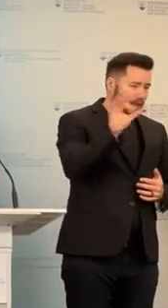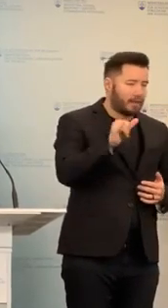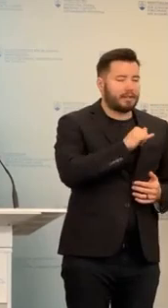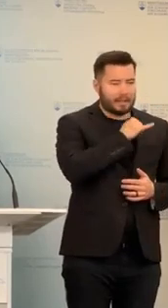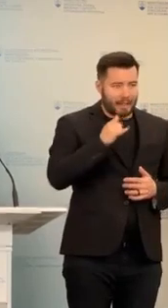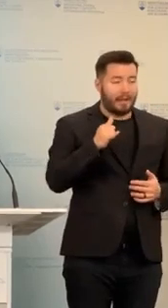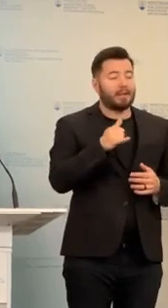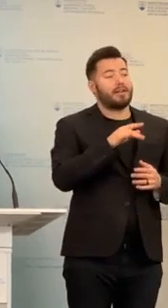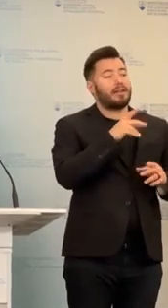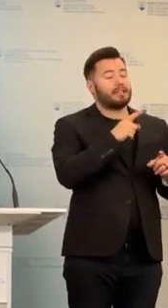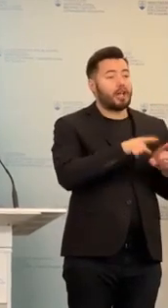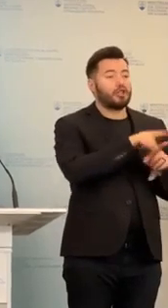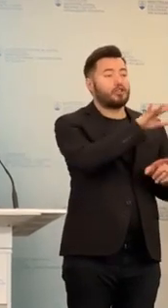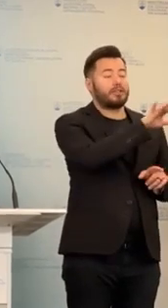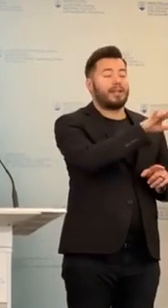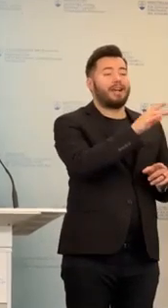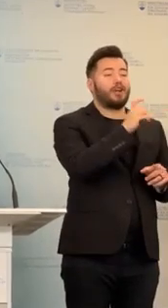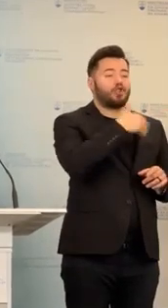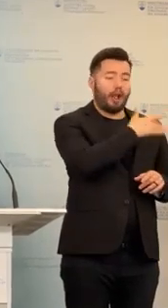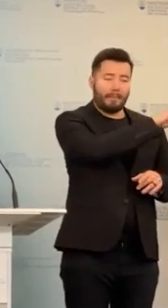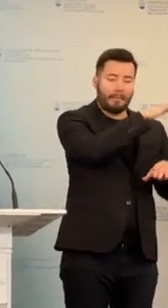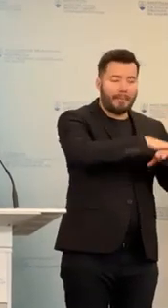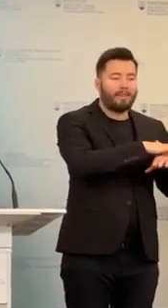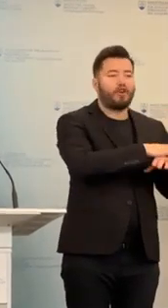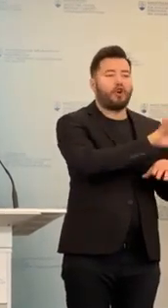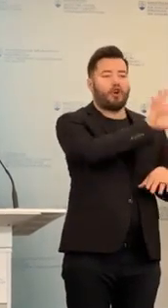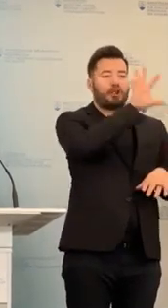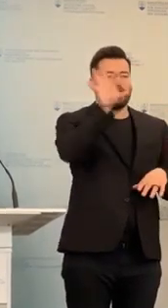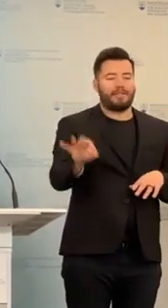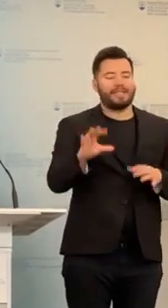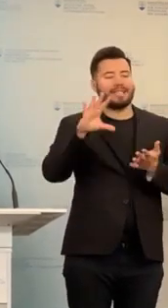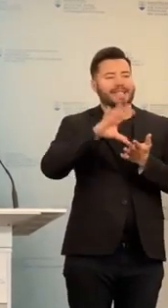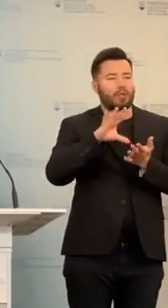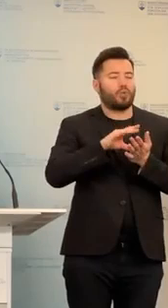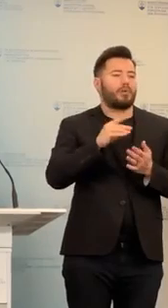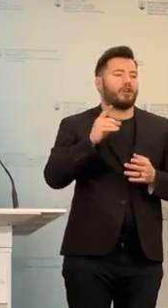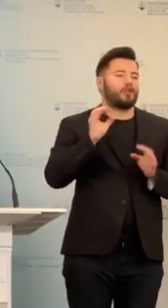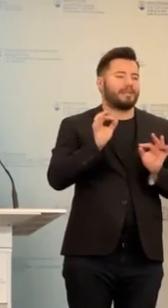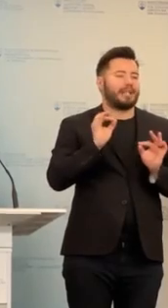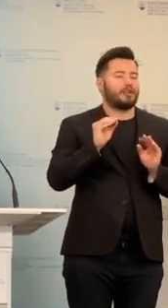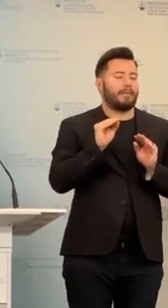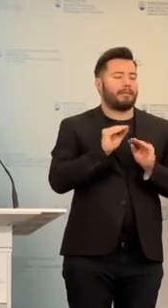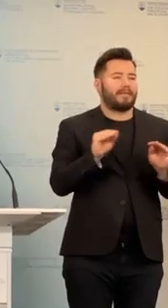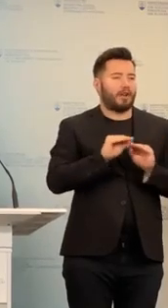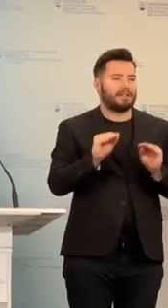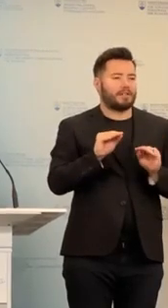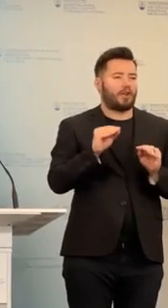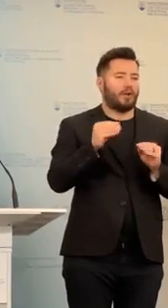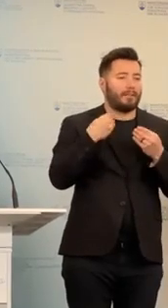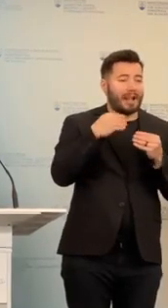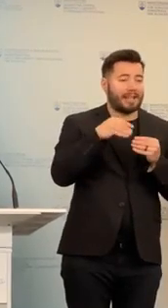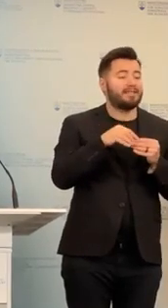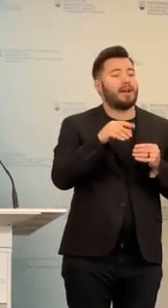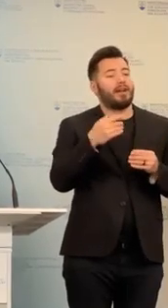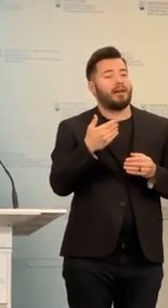že môžu požiadať príslušné centrum pedagogicko-psychologického poradienstva prevencie o spoluprácu a metodickú podporu.